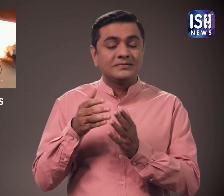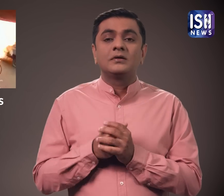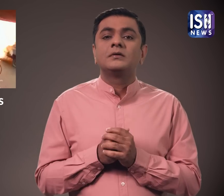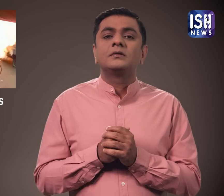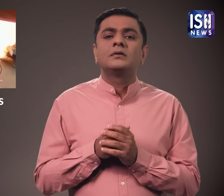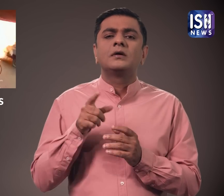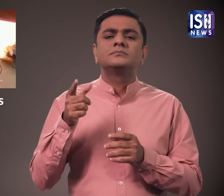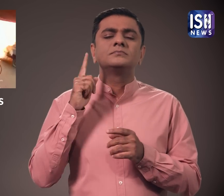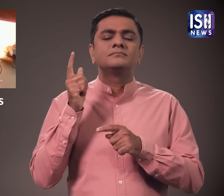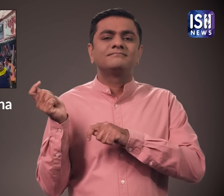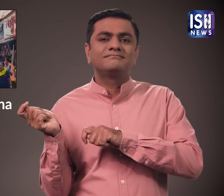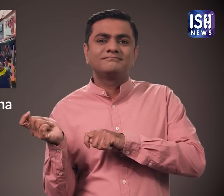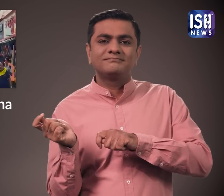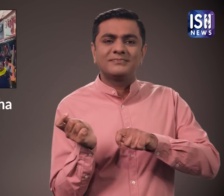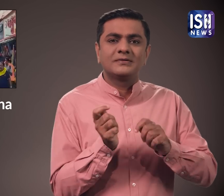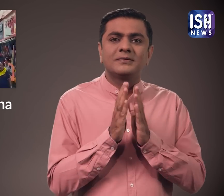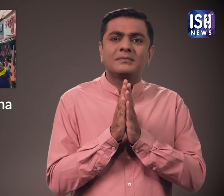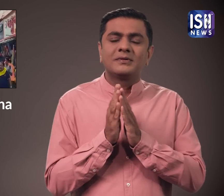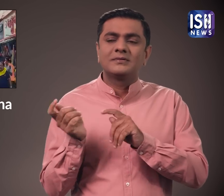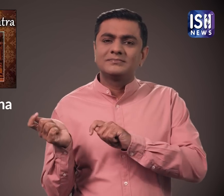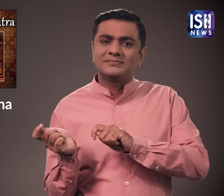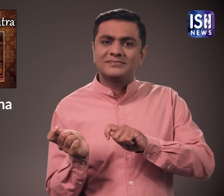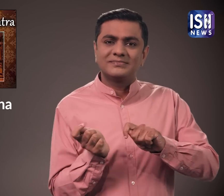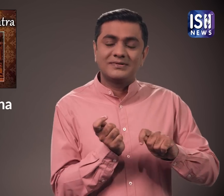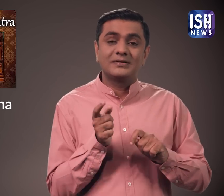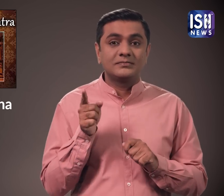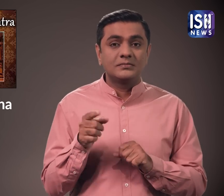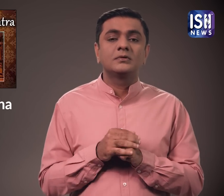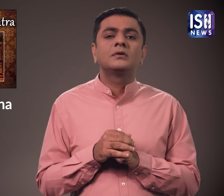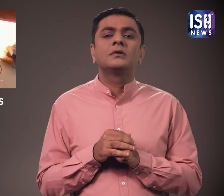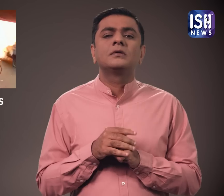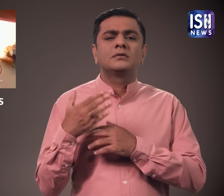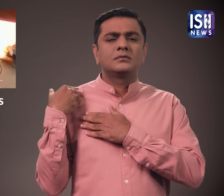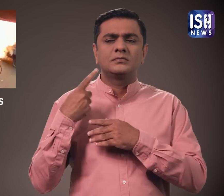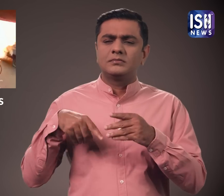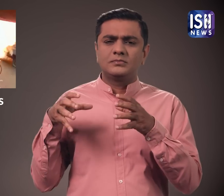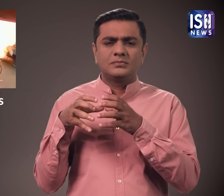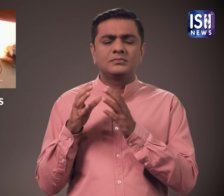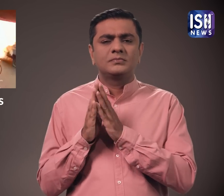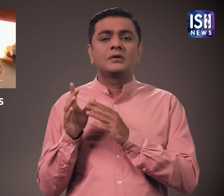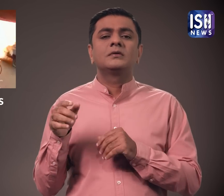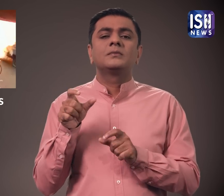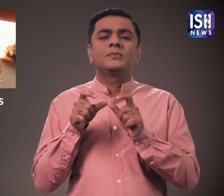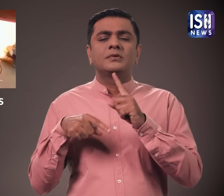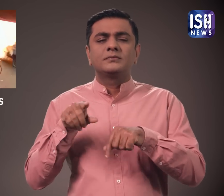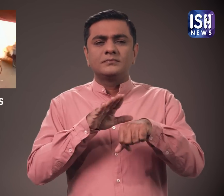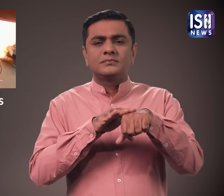जगन्ना चोबा यात्रा परंपरागत रूप से हो रही थी आयो जगों ने दो लोगों को